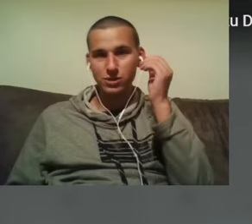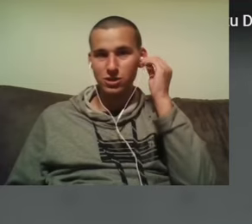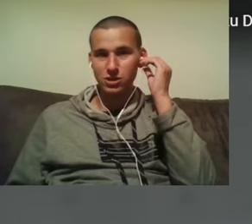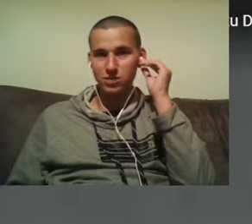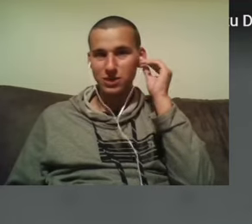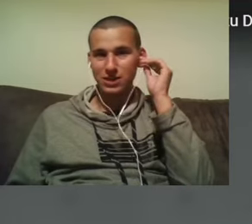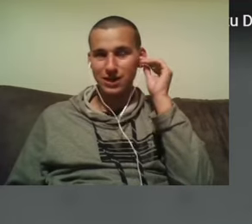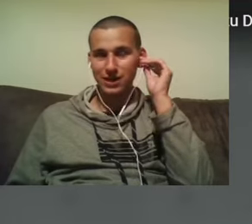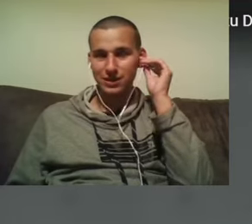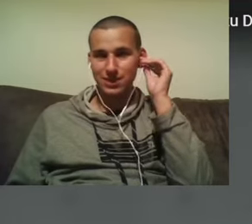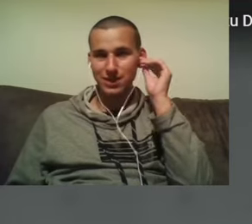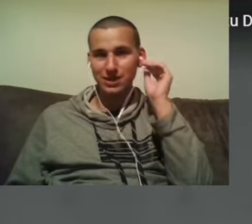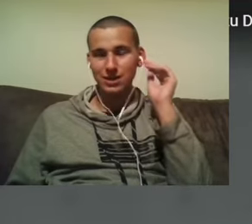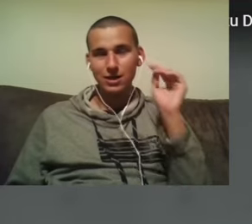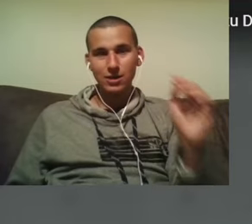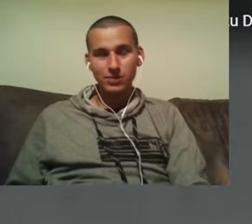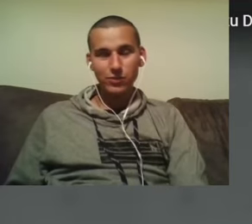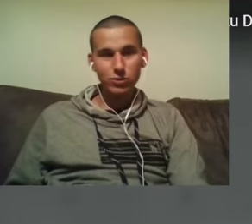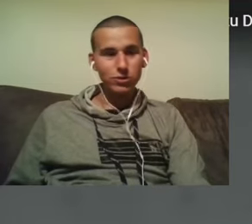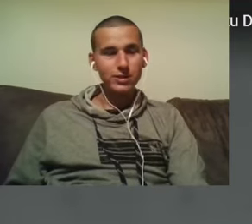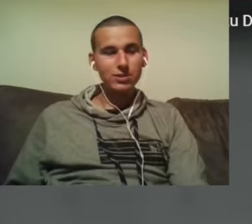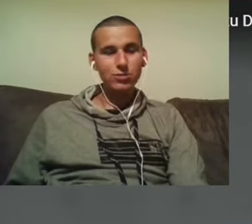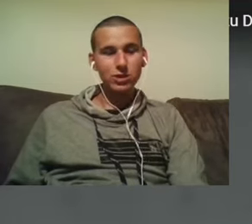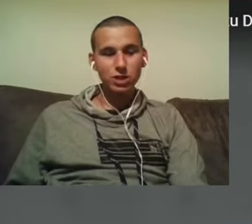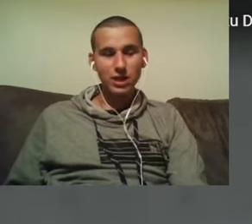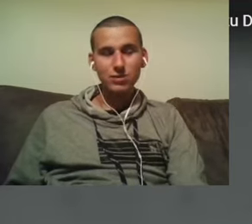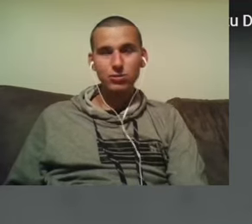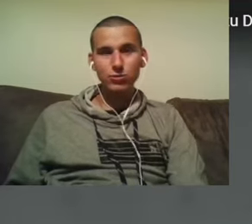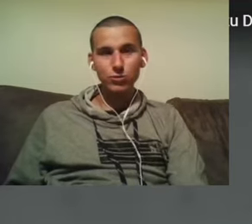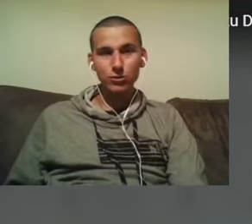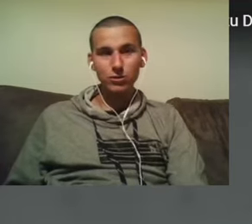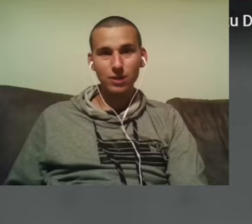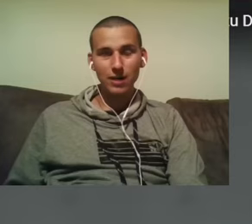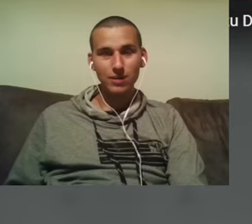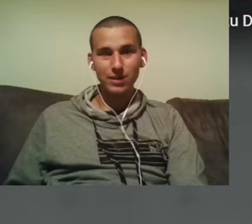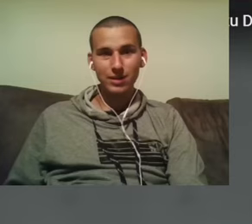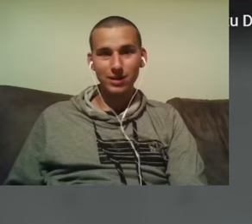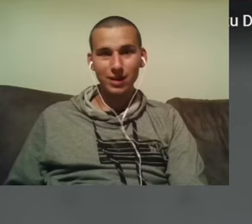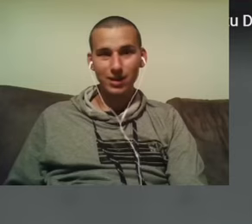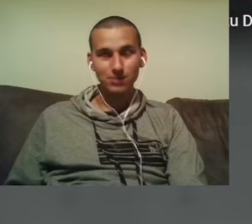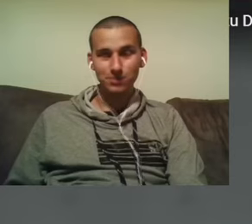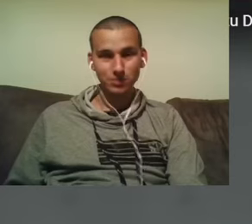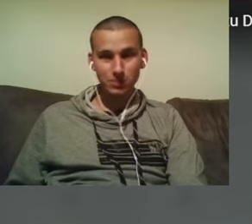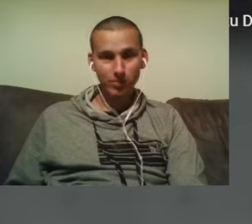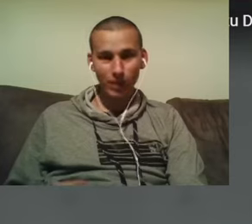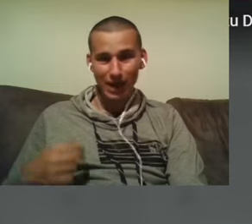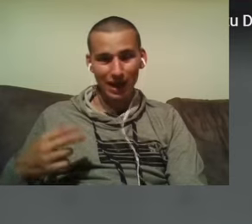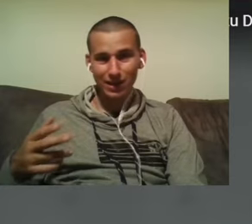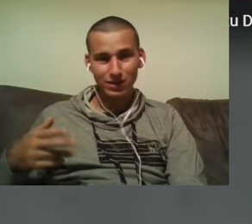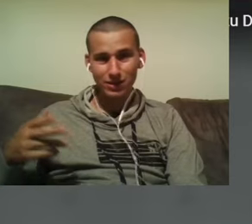tief in russisches Gebiet hinein nichts ändern. Man wird Russland so ein bisschen Schaden zufügen. Aber ja,